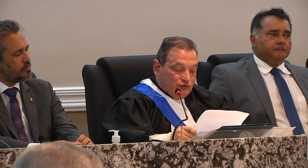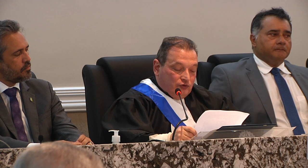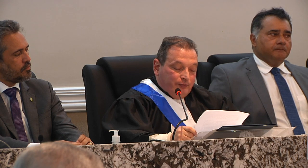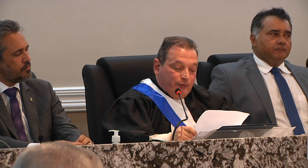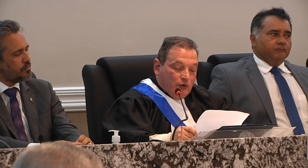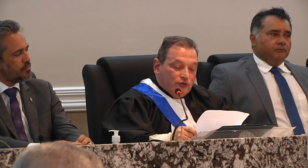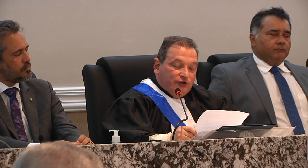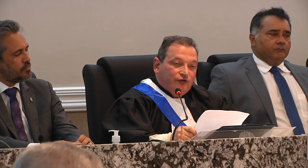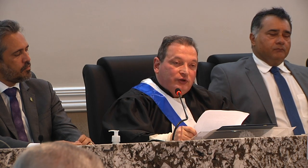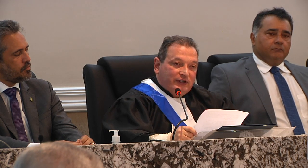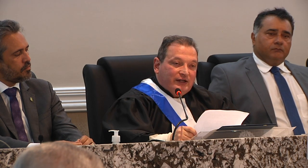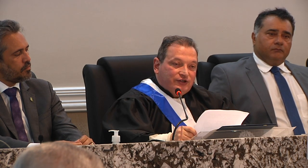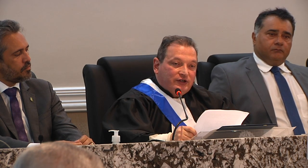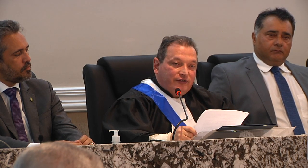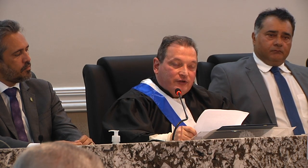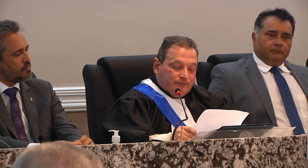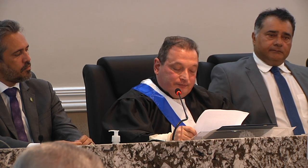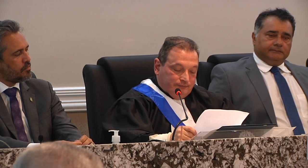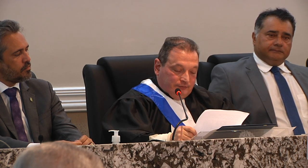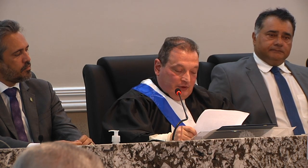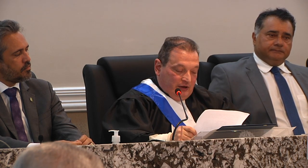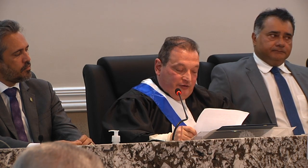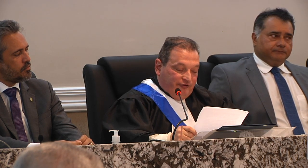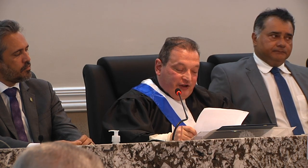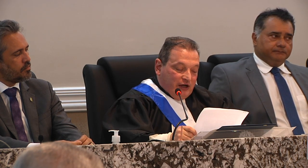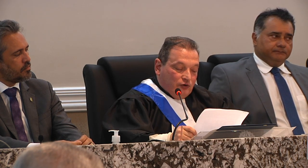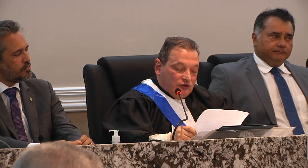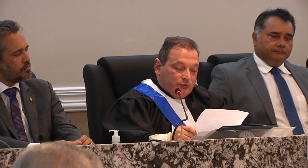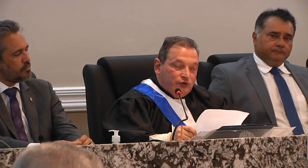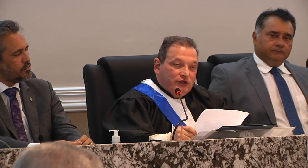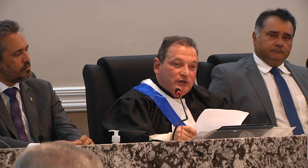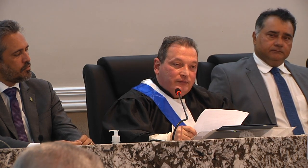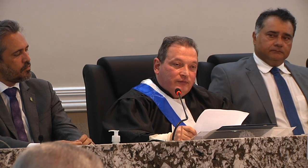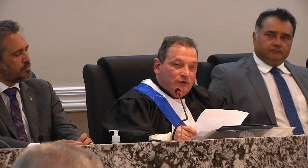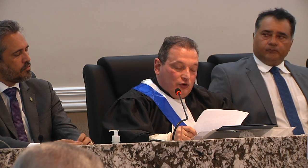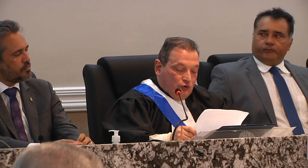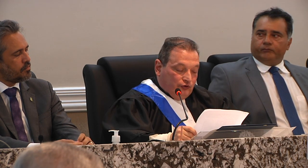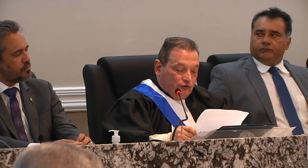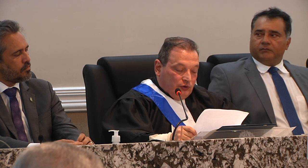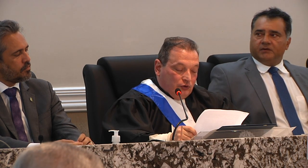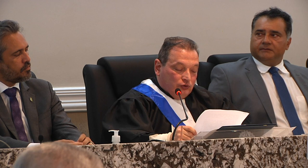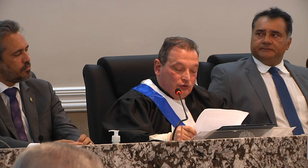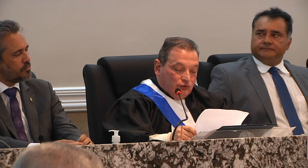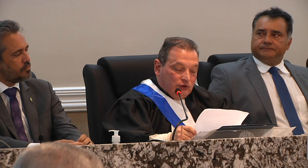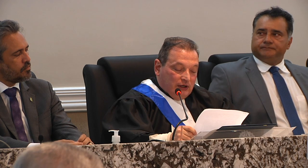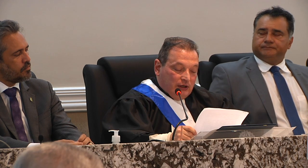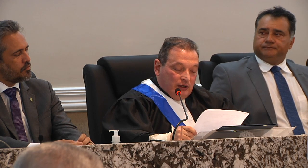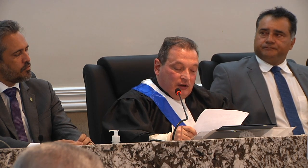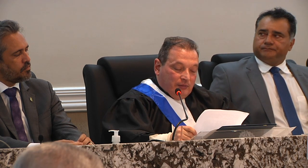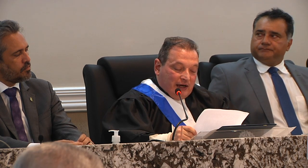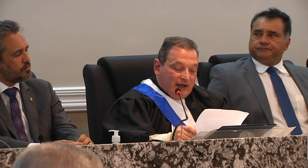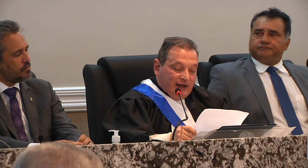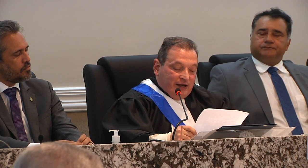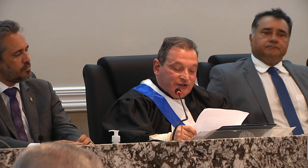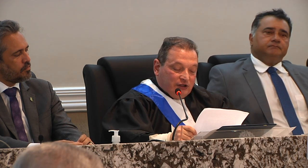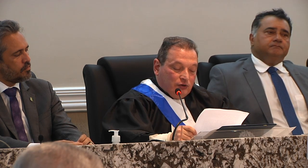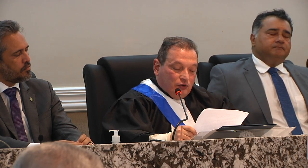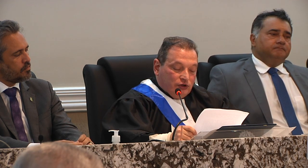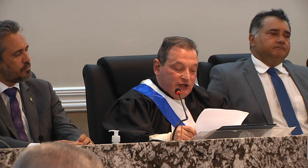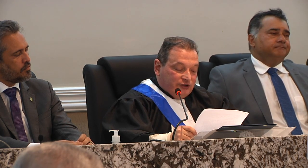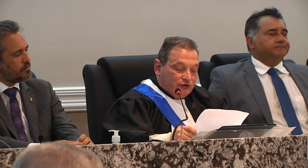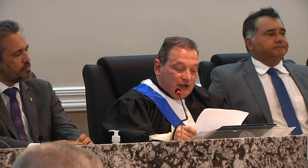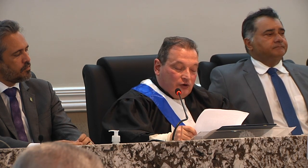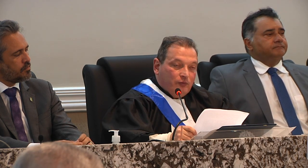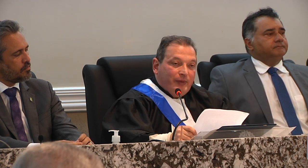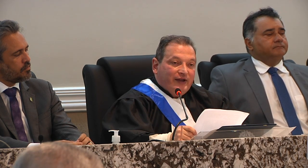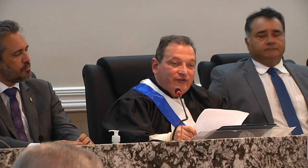conosco um pouco de sua inteligência venha contribuir com sua cultura para que esta